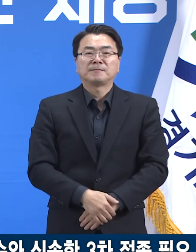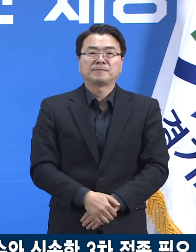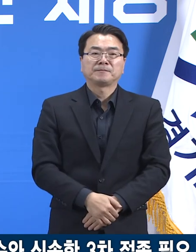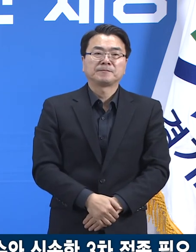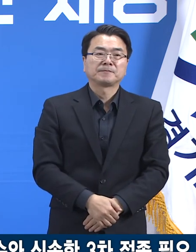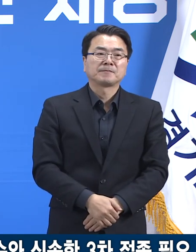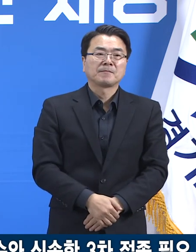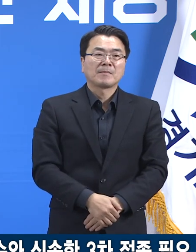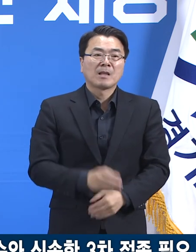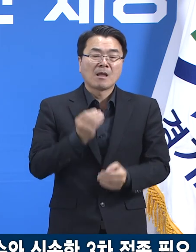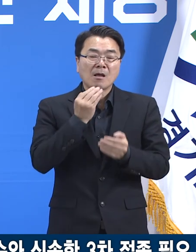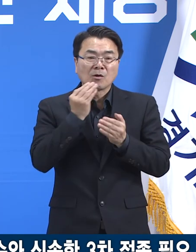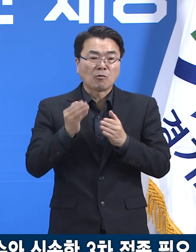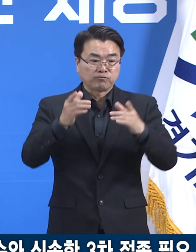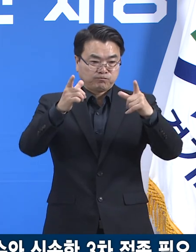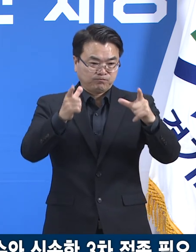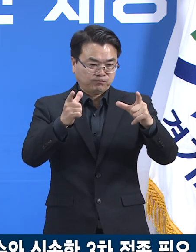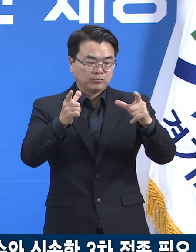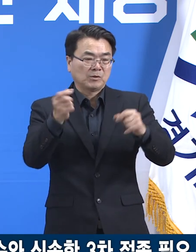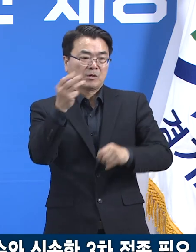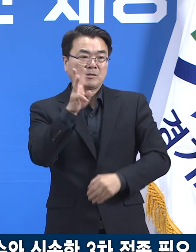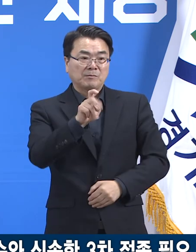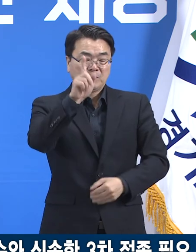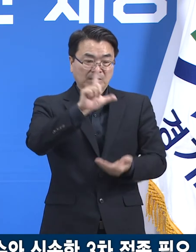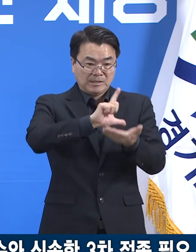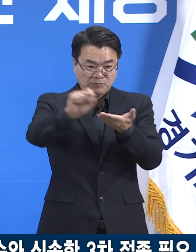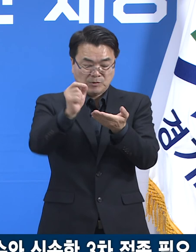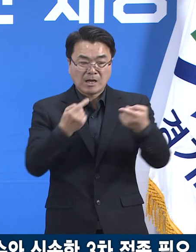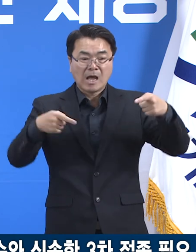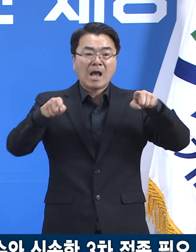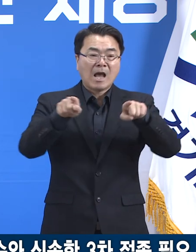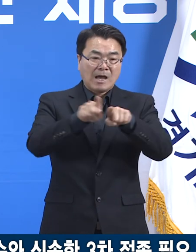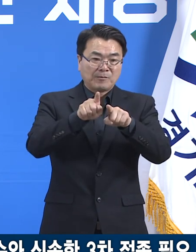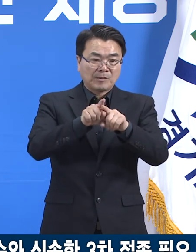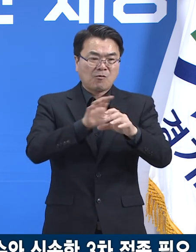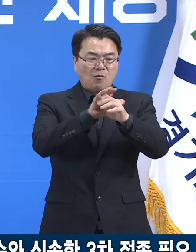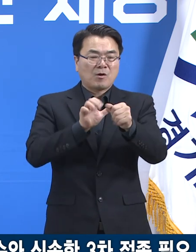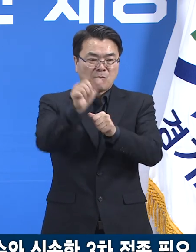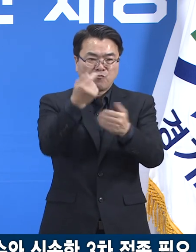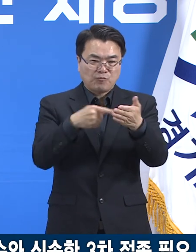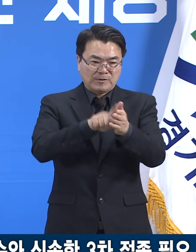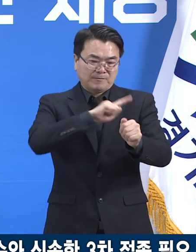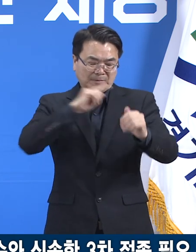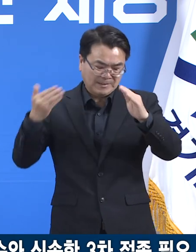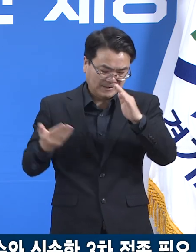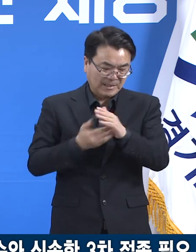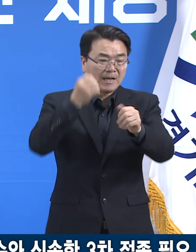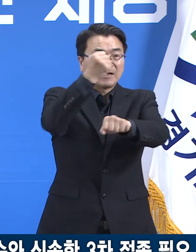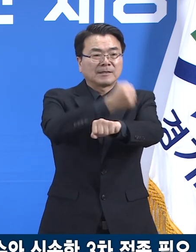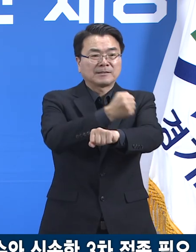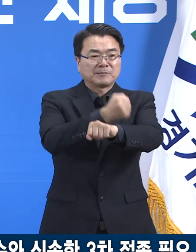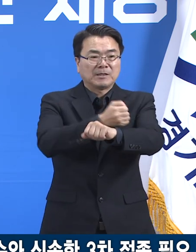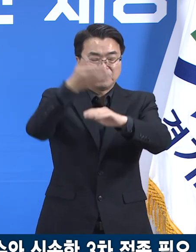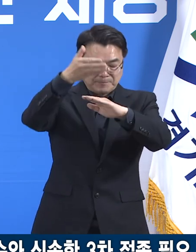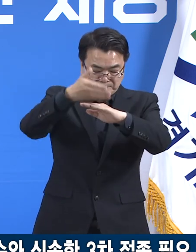앞으로도 경기도는 31개 시군과 함께 코로나19 극복과 도우민의 안전을 위해서 최선을 다하겠습니다. 감사합니다.